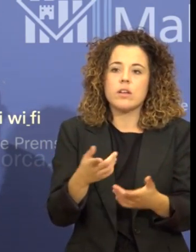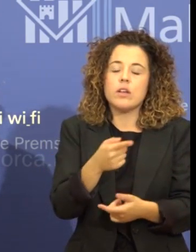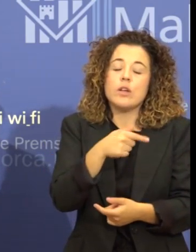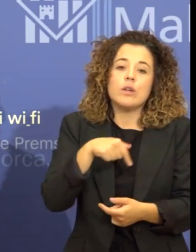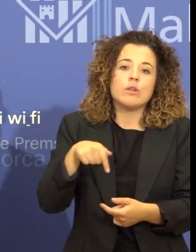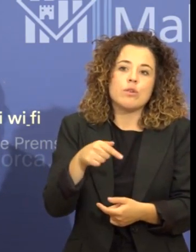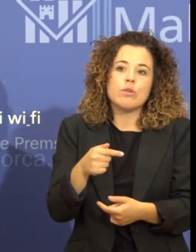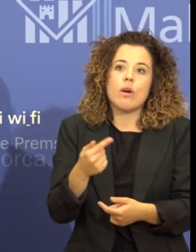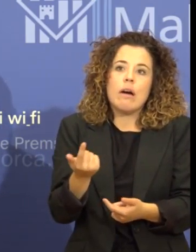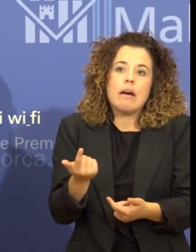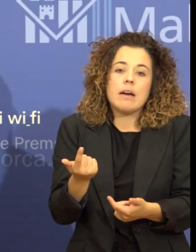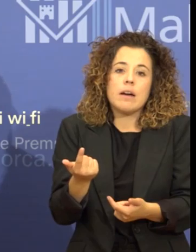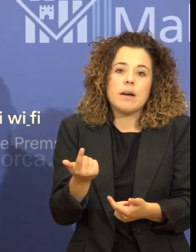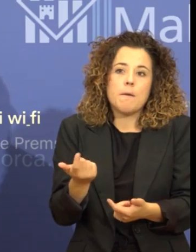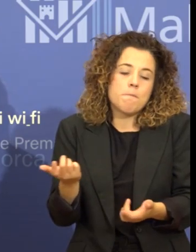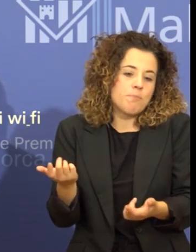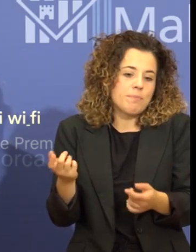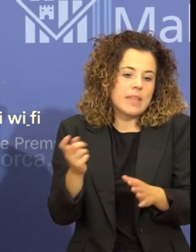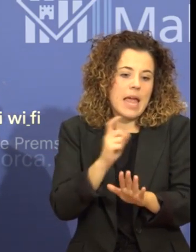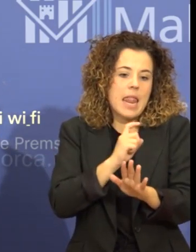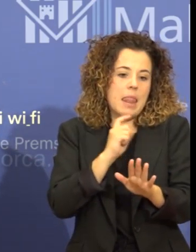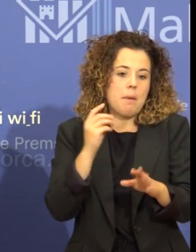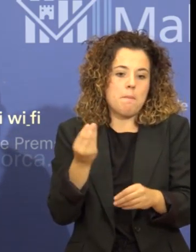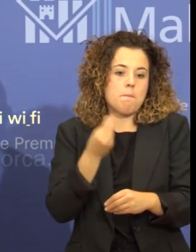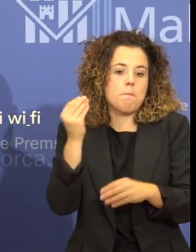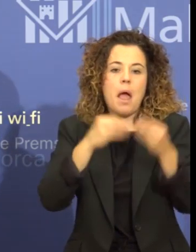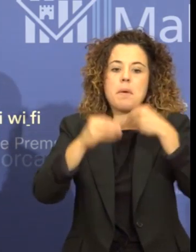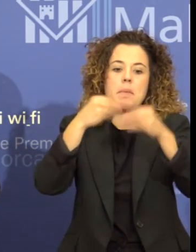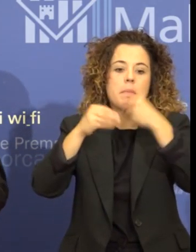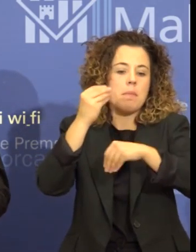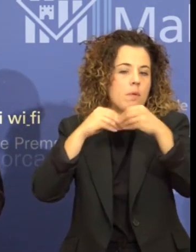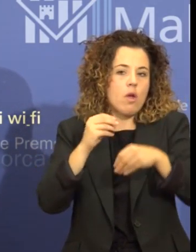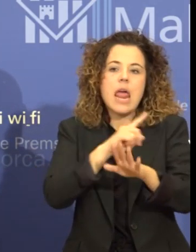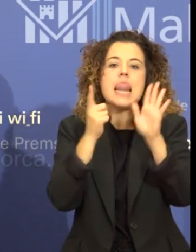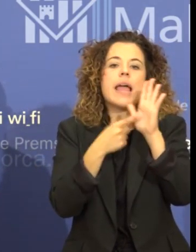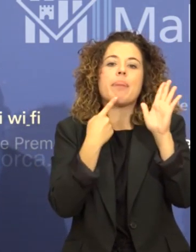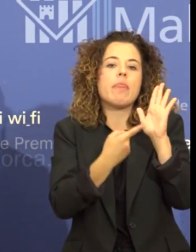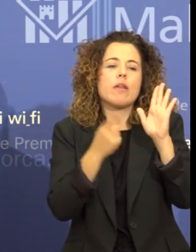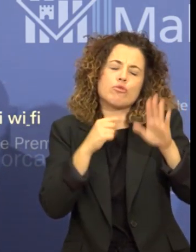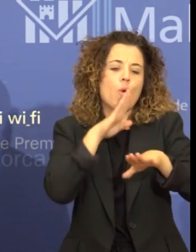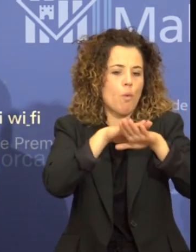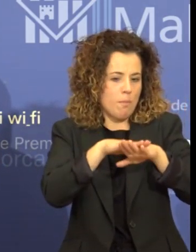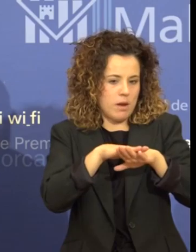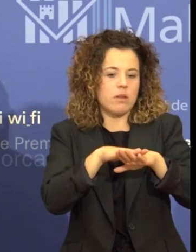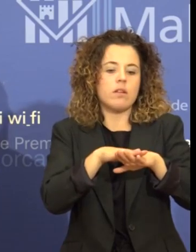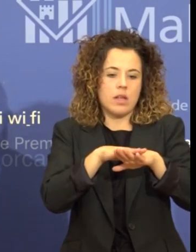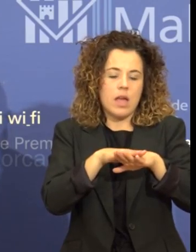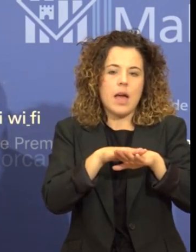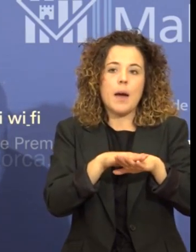o no aplicarà res que no digui la llei. Tant la llei del sol actual com la llei de disciplina urbanística de l'any 1990